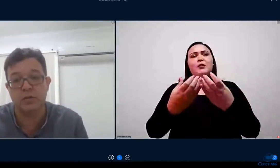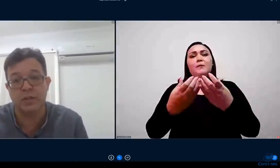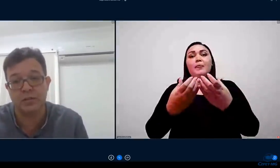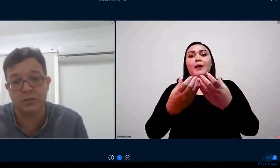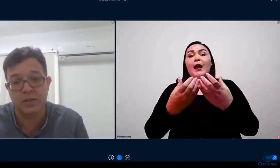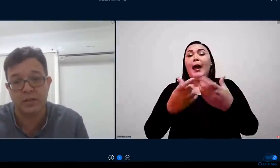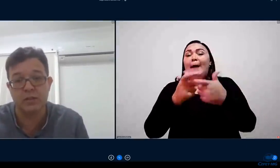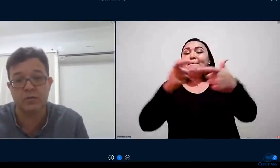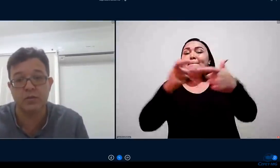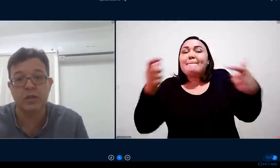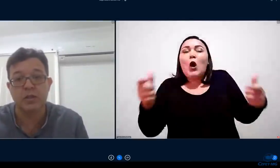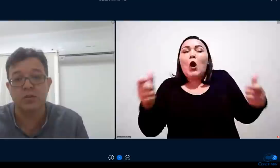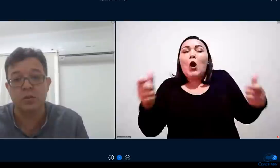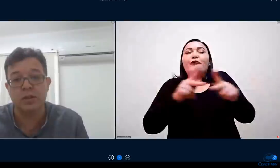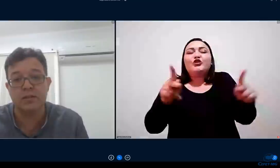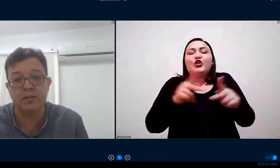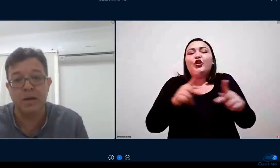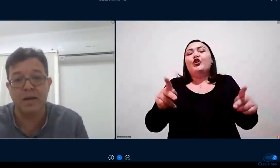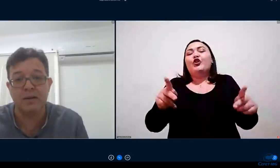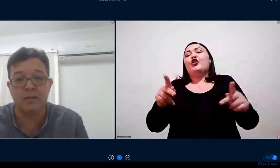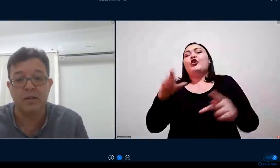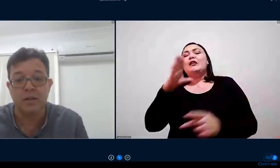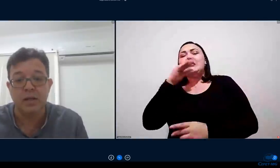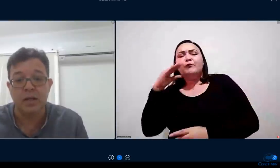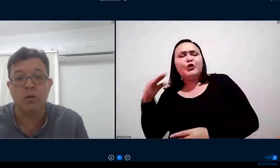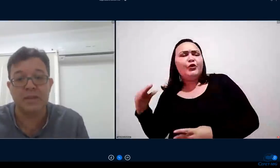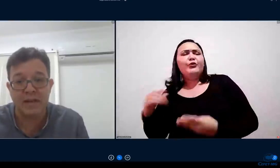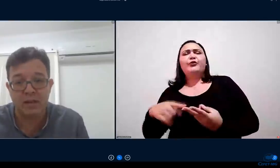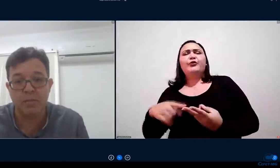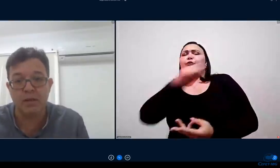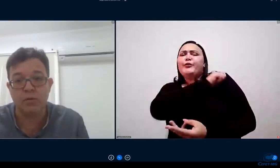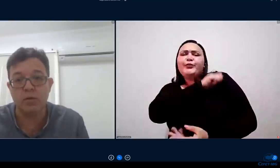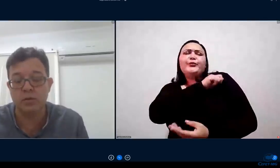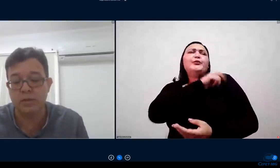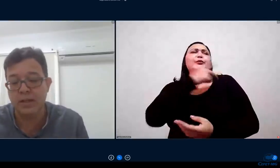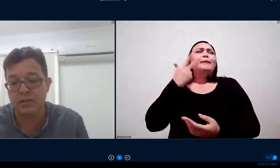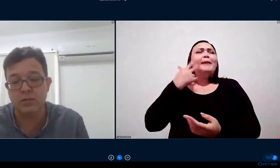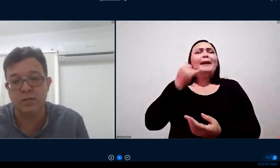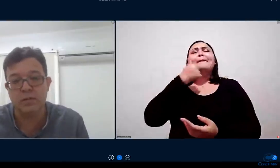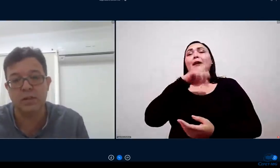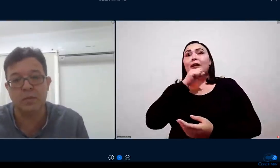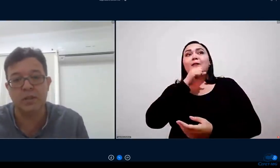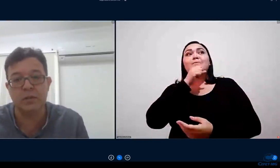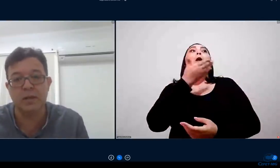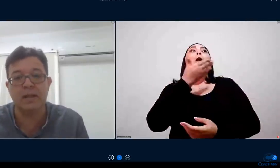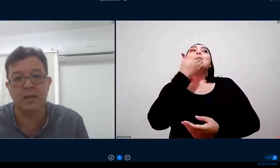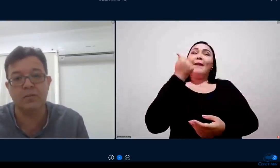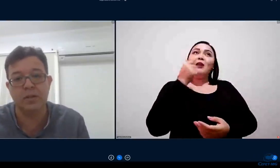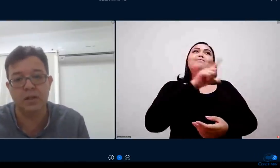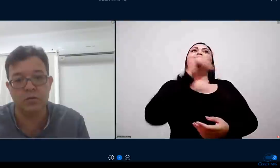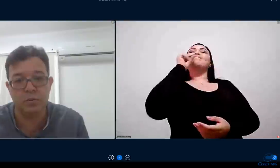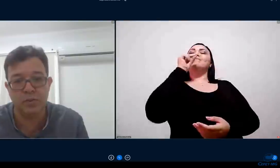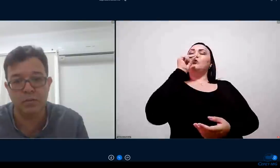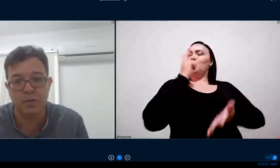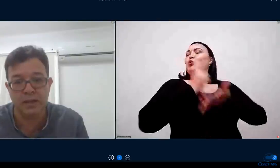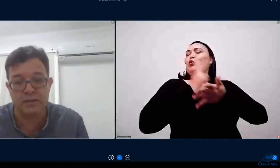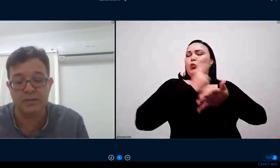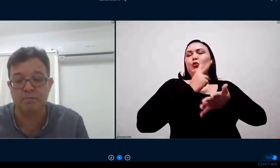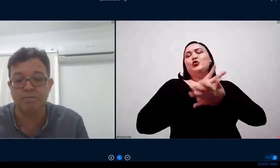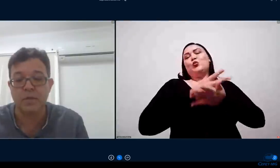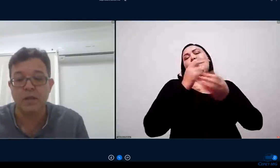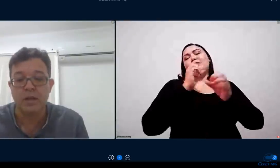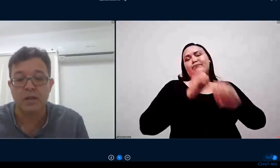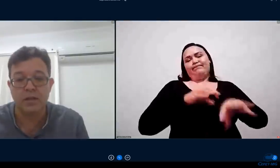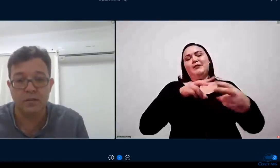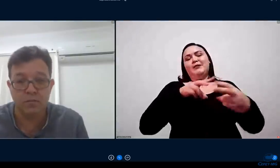dos professores dos técnicos administrativos estudantes e pais optaram pela continuidade do ensino remoto até o final do primeiro